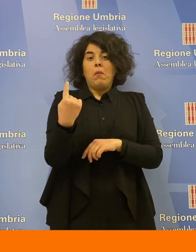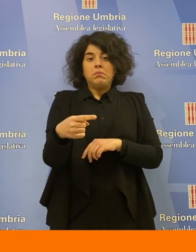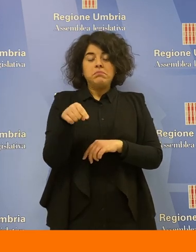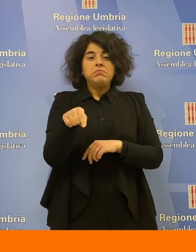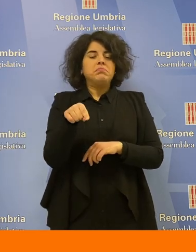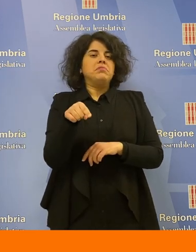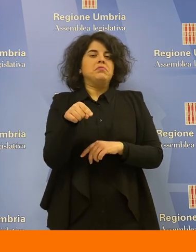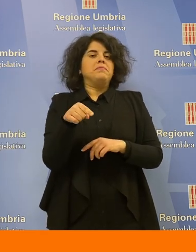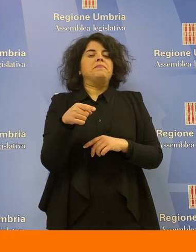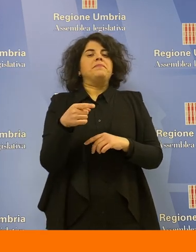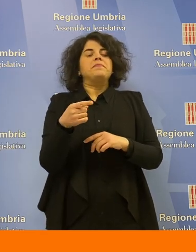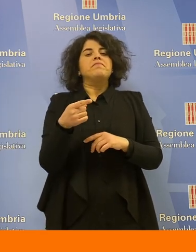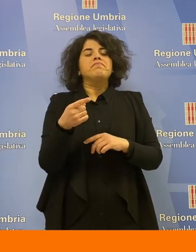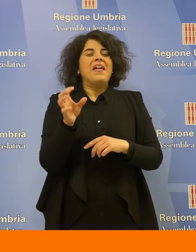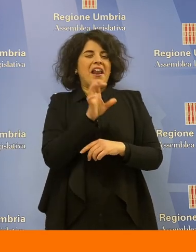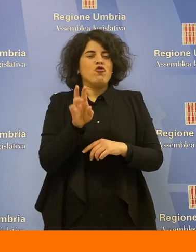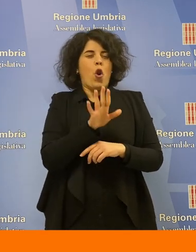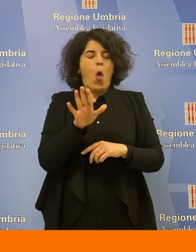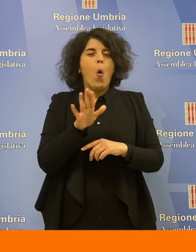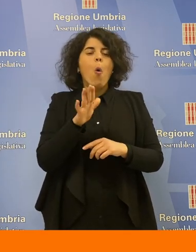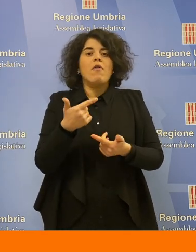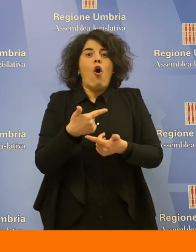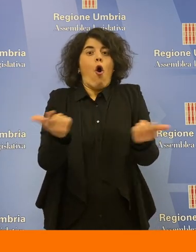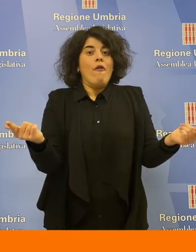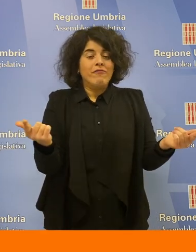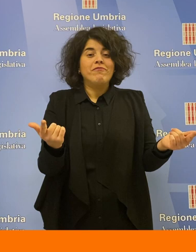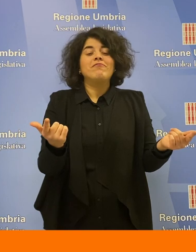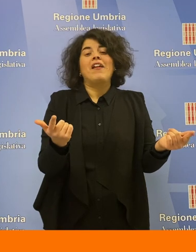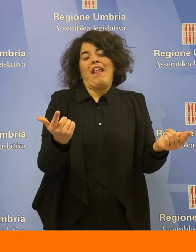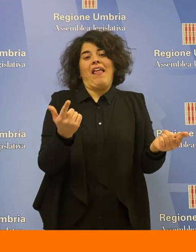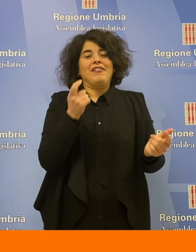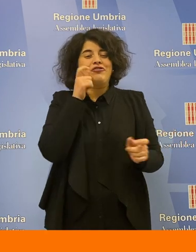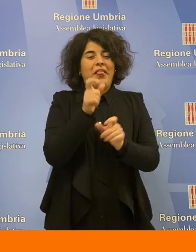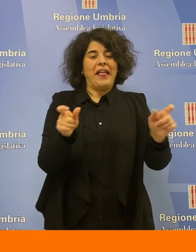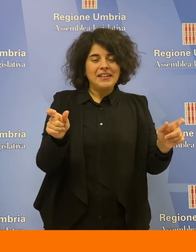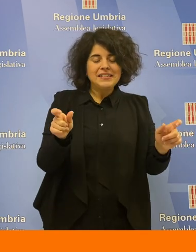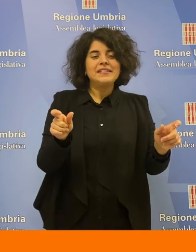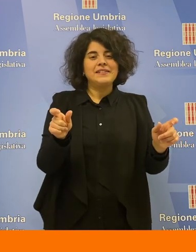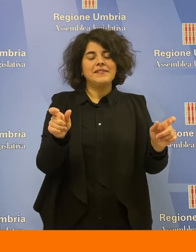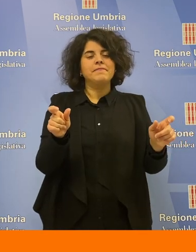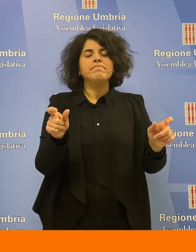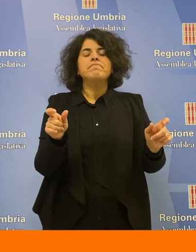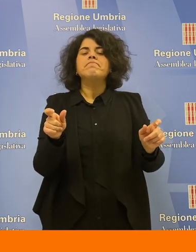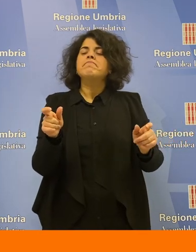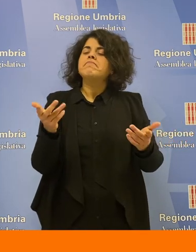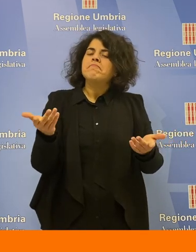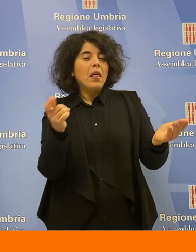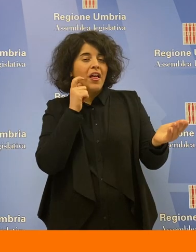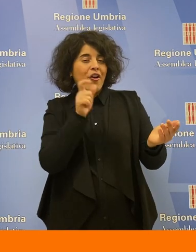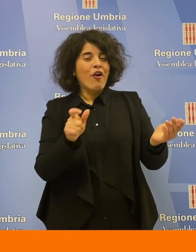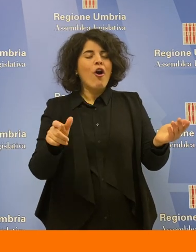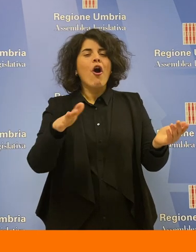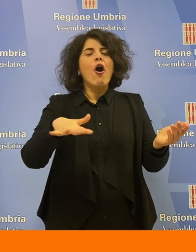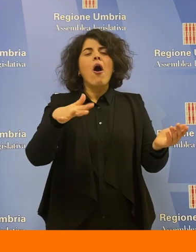della cittadinanza, di chi ne ha la necessità e le chiedo per concludere, Avvocato, qual è stata la risposta del pubblico in questi